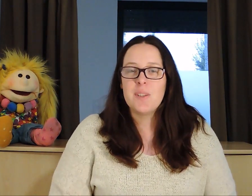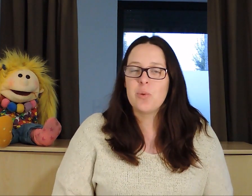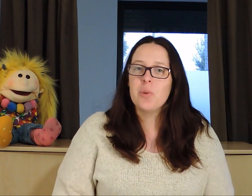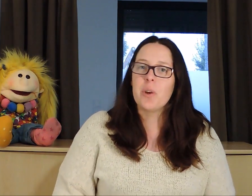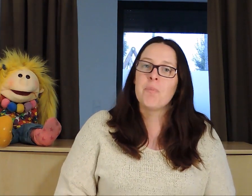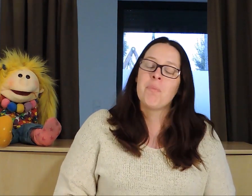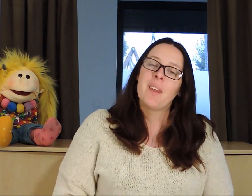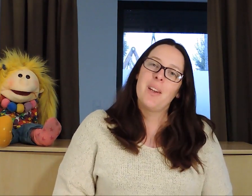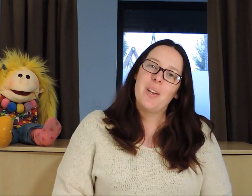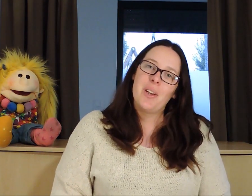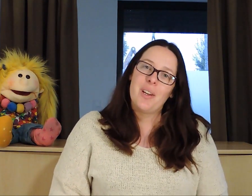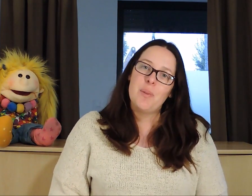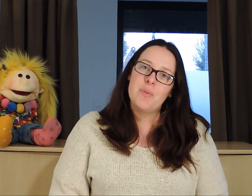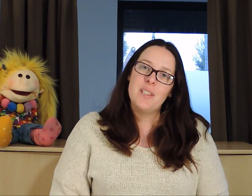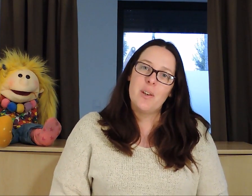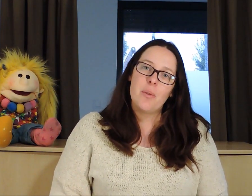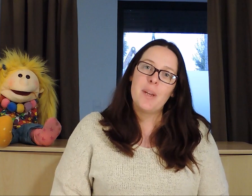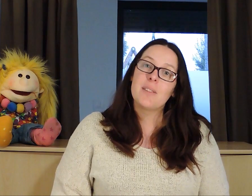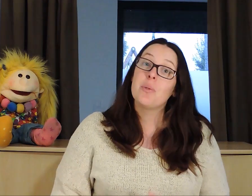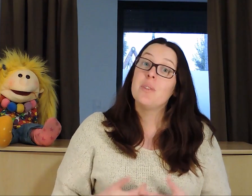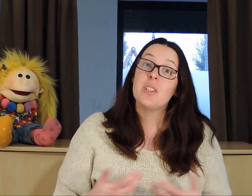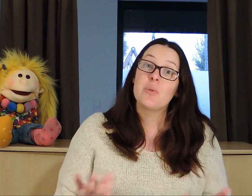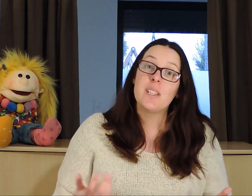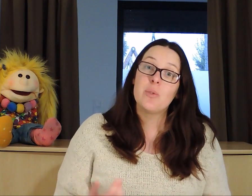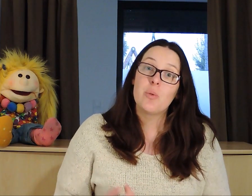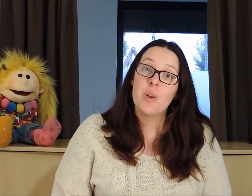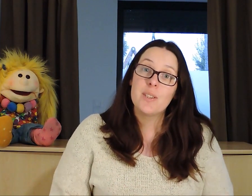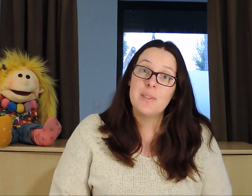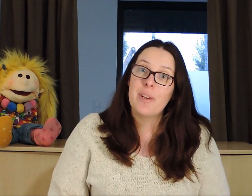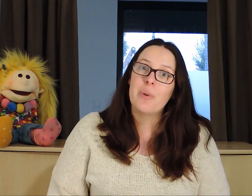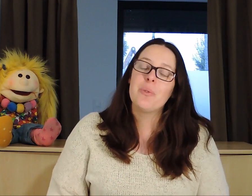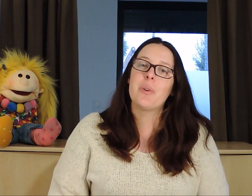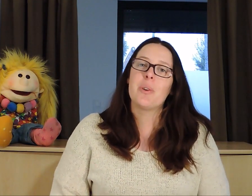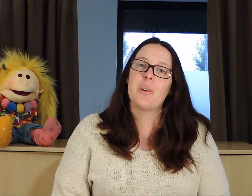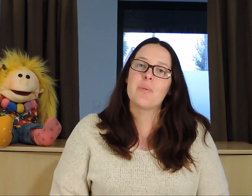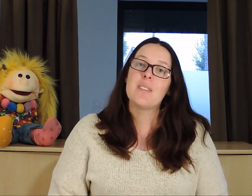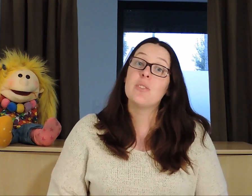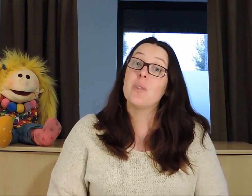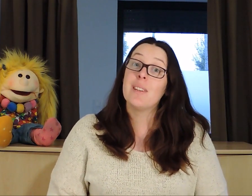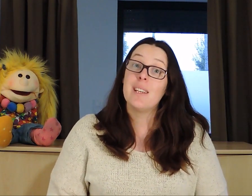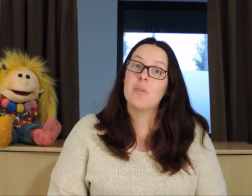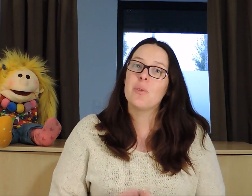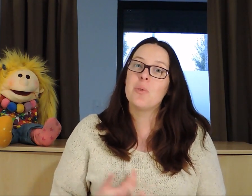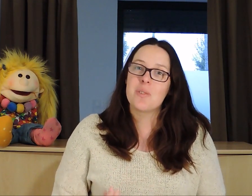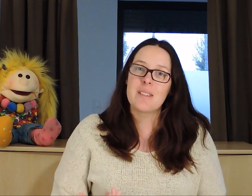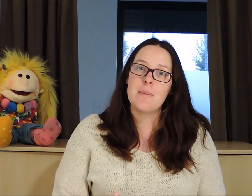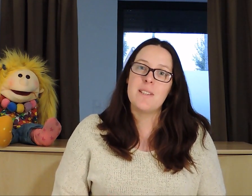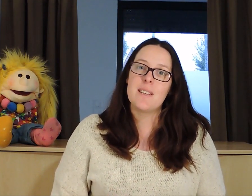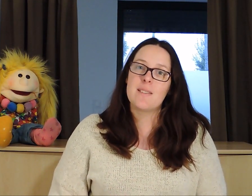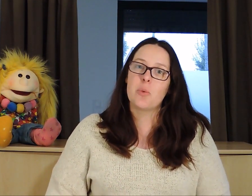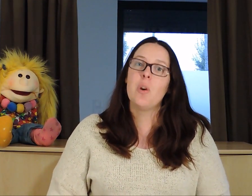habitudes et puis mettre des chaussettes de couleurs différentes en cette journée de sensibilisation